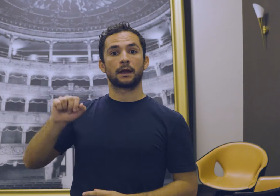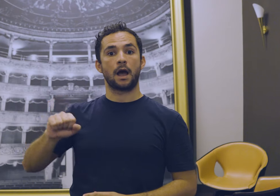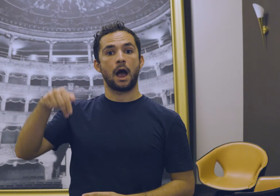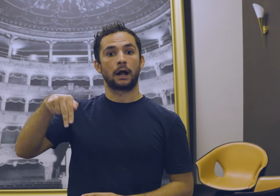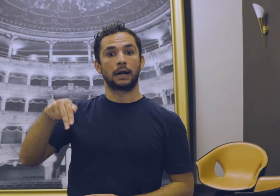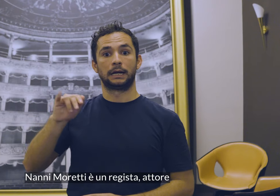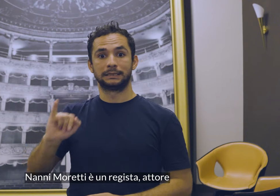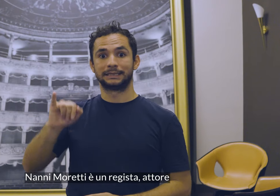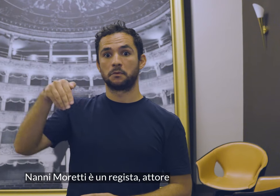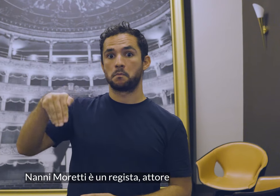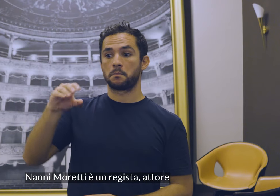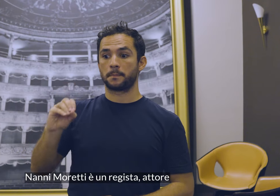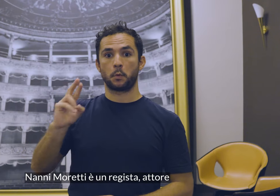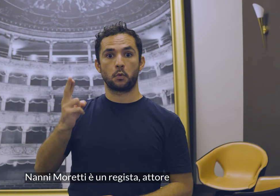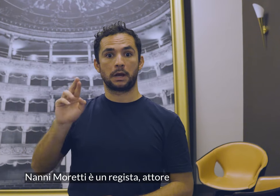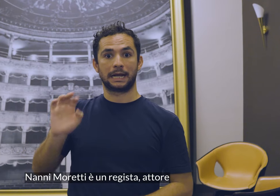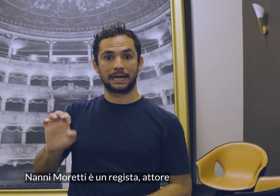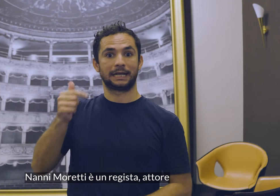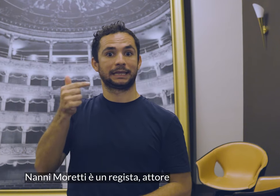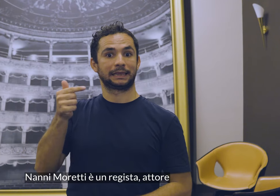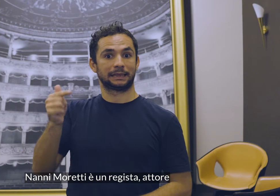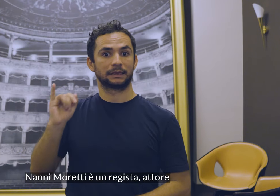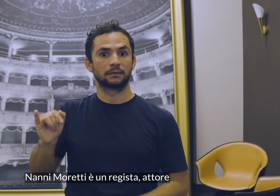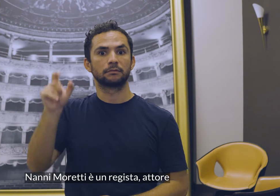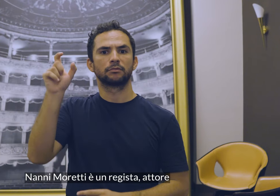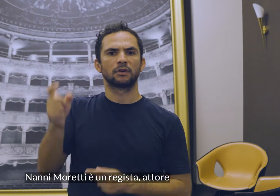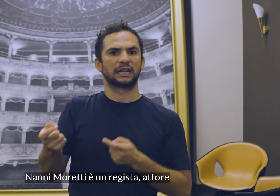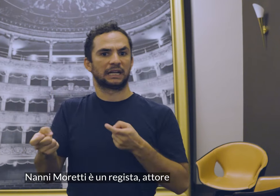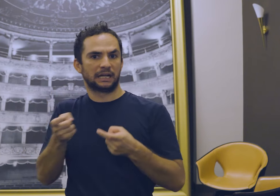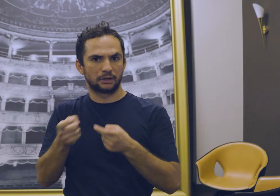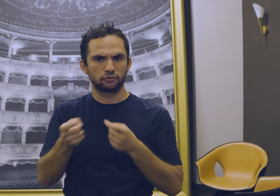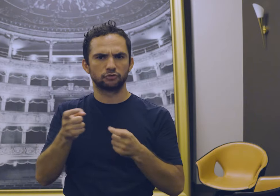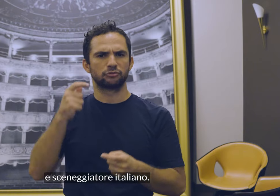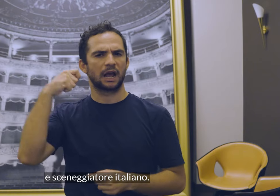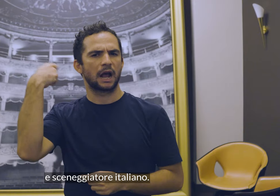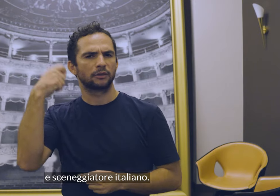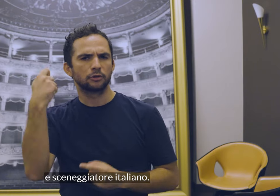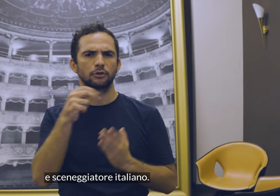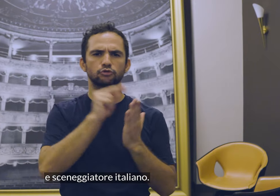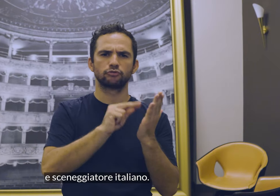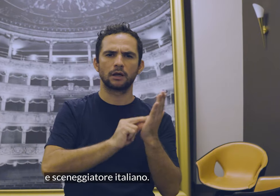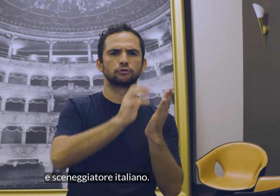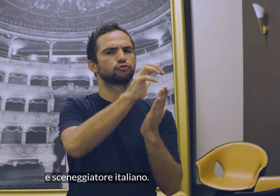Nanni Moretti è un regista, attore e sceneggiatore italiano